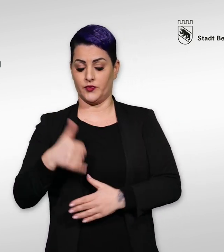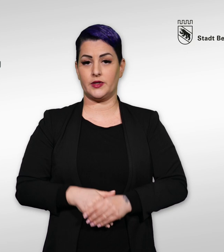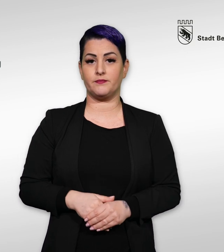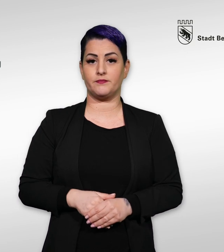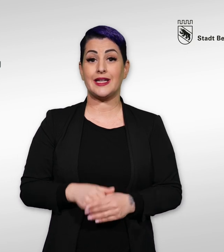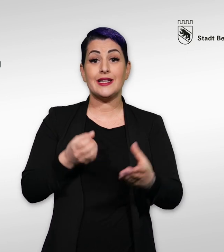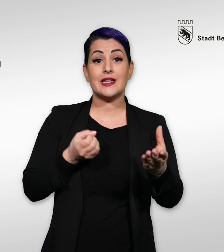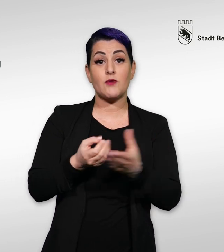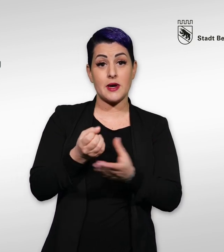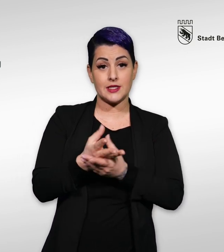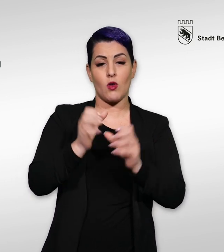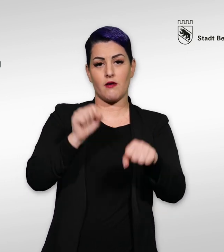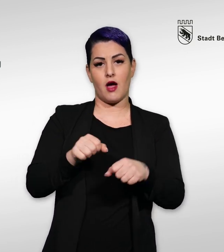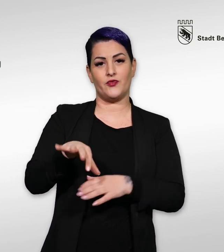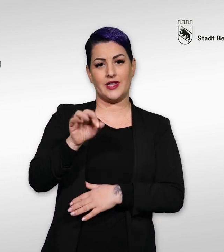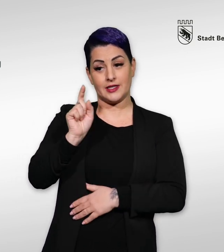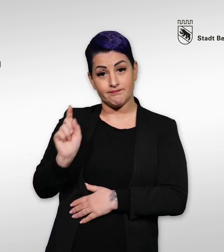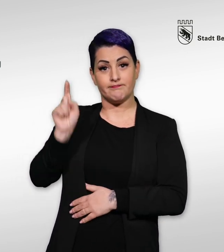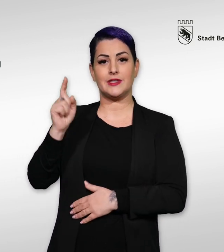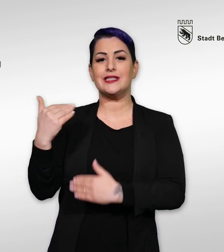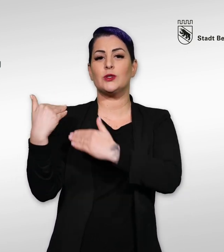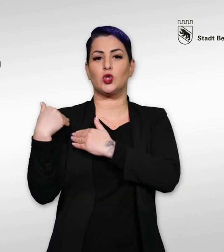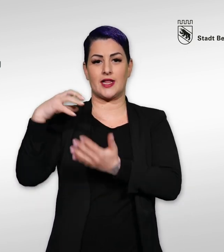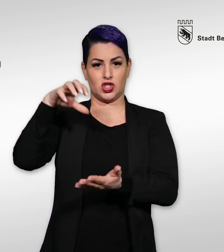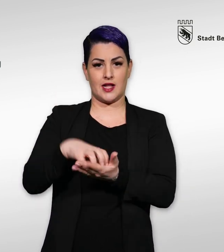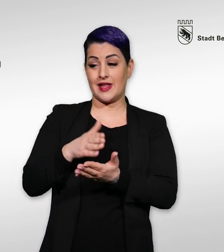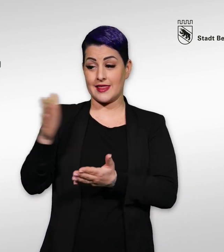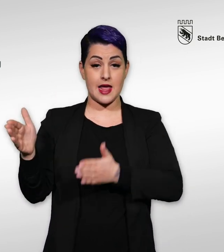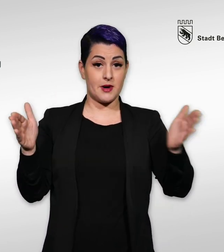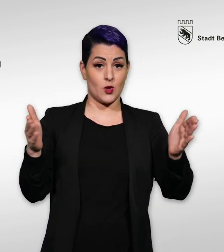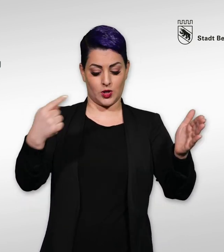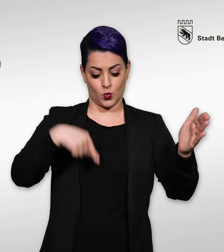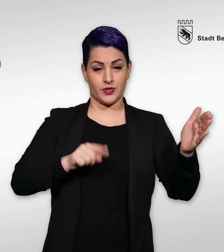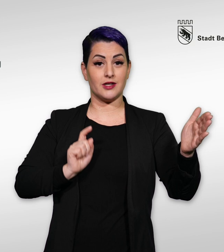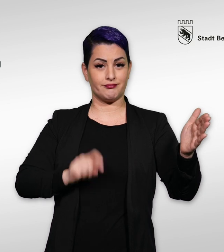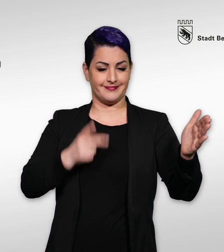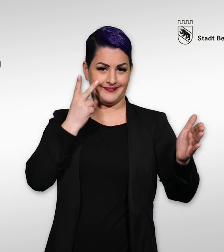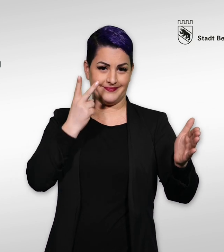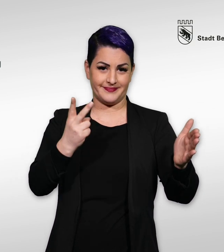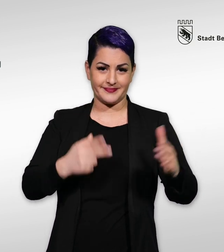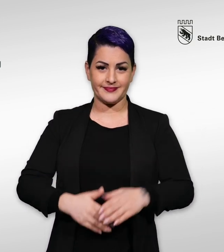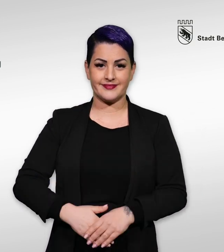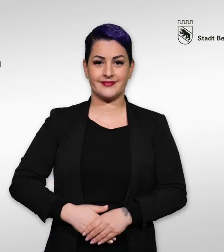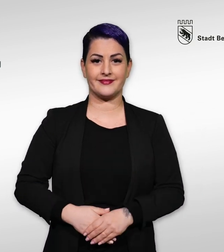Sie finden diese Informationen in der Box zuständige Stelle neben oder unter diesen Videos.